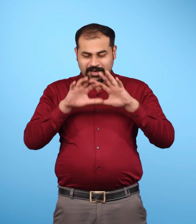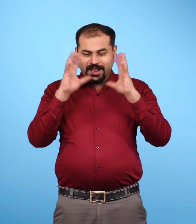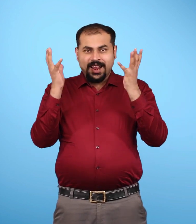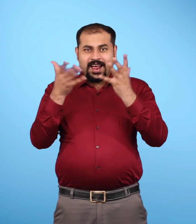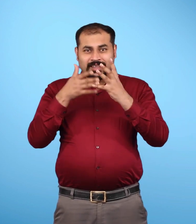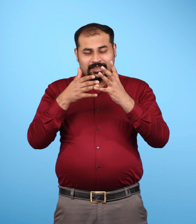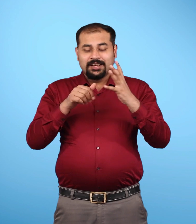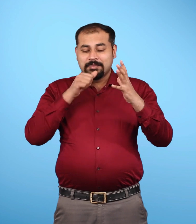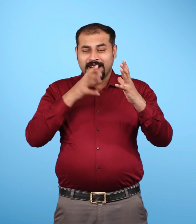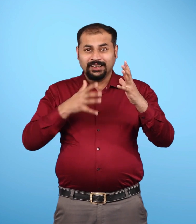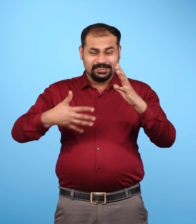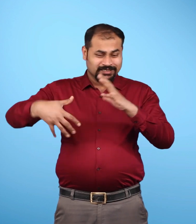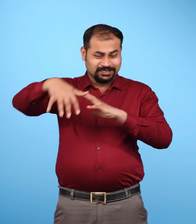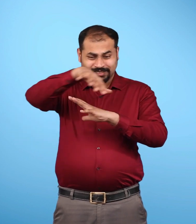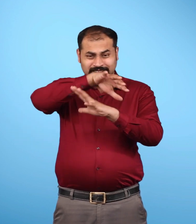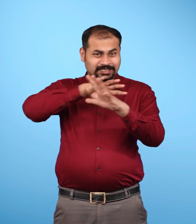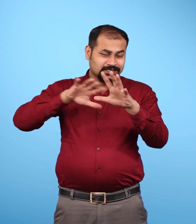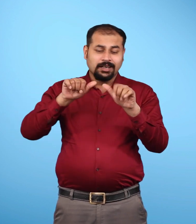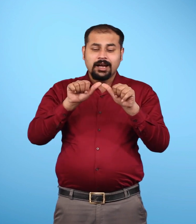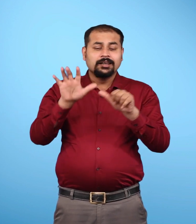यहाप्रिथ्वी के एक तिहाई भाग पर फैला है